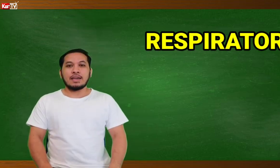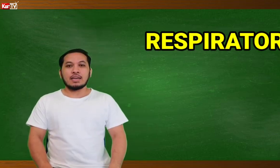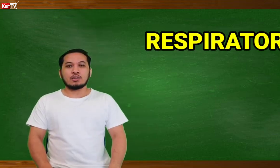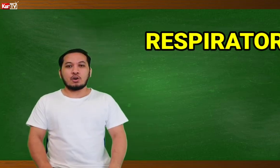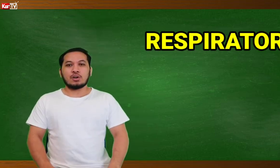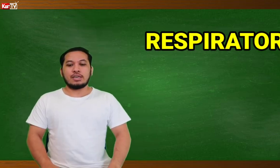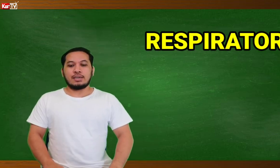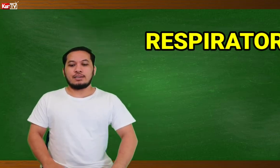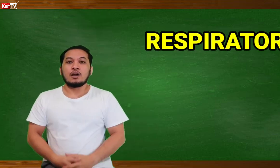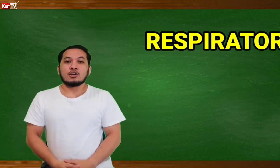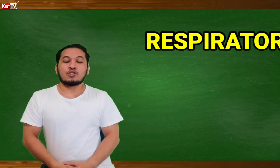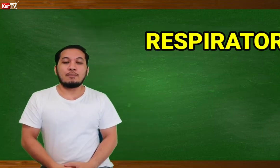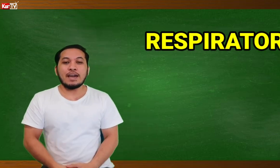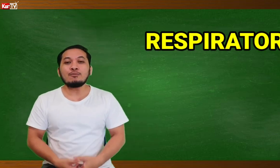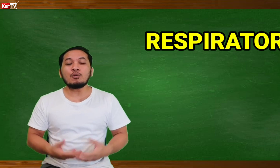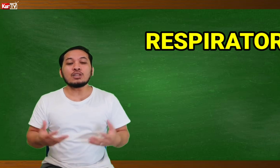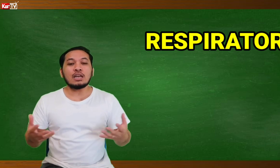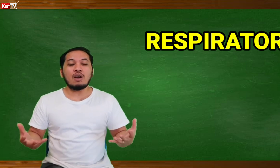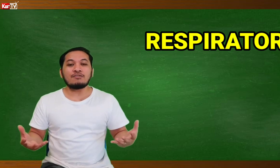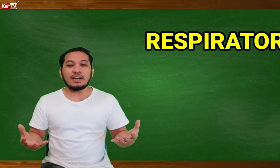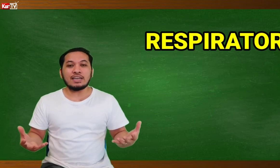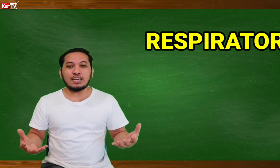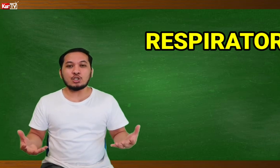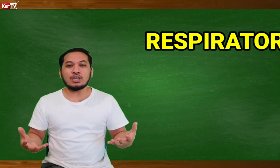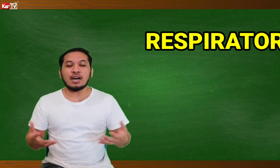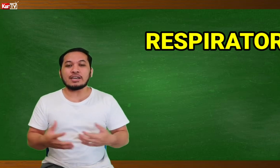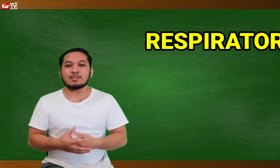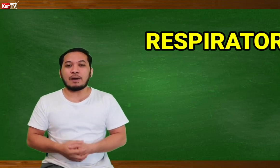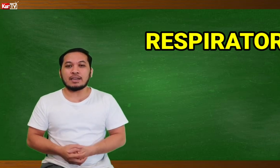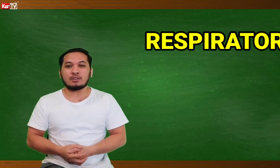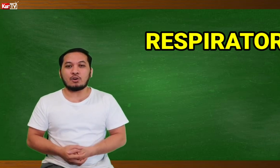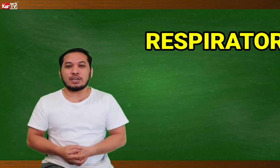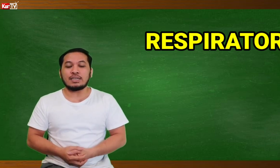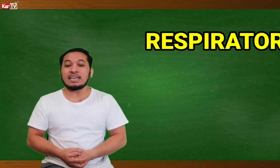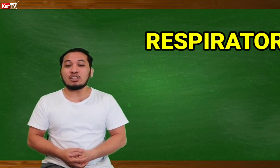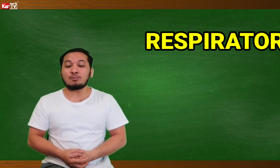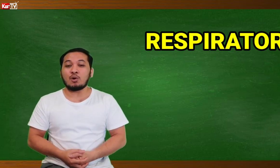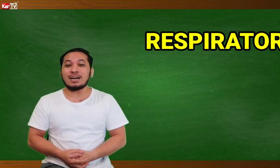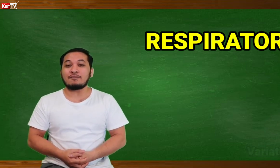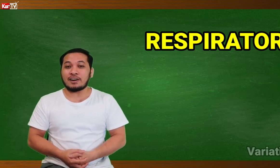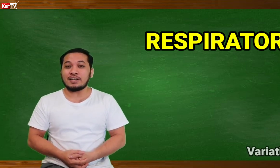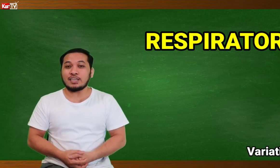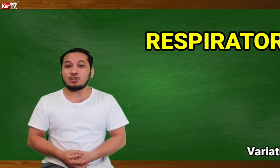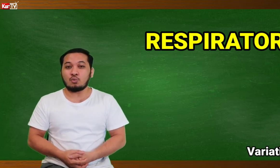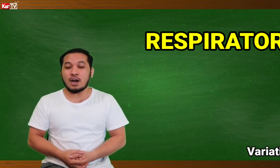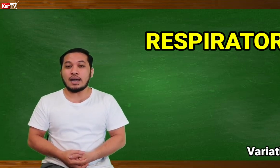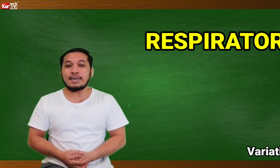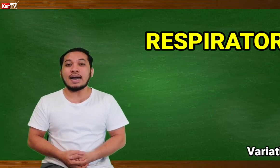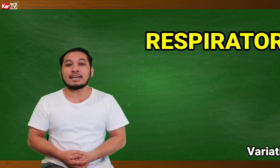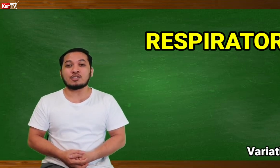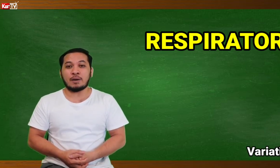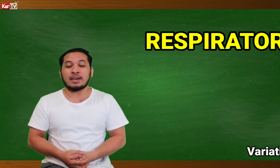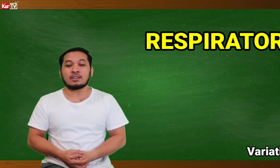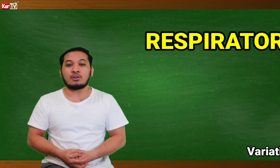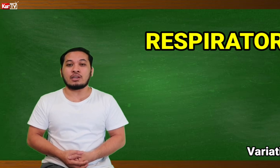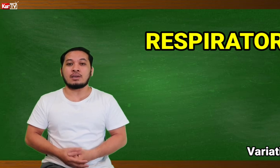RESPIRATORY. So, meron pong dalawang variation ang RESPIRATORY. NARINTO po ang variation 1 ng RESPIRATORY.